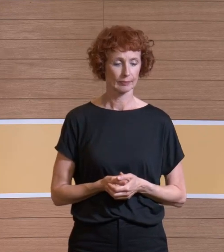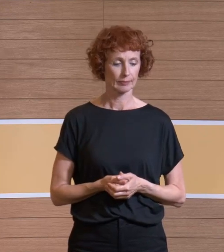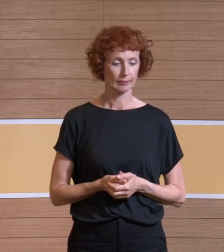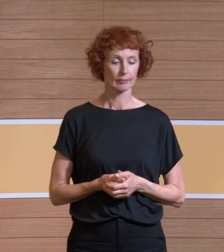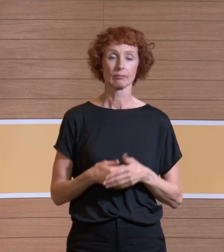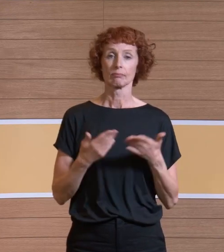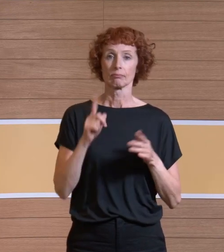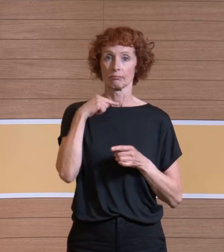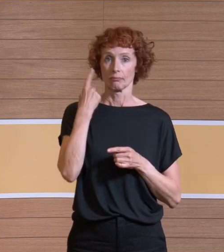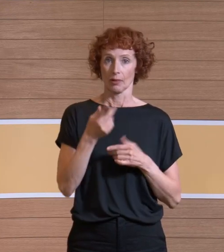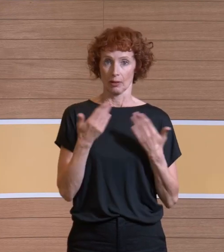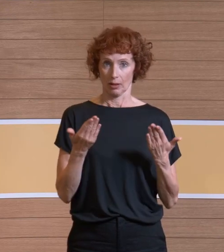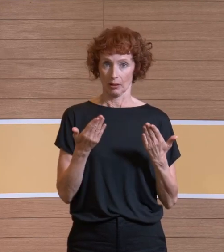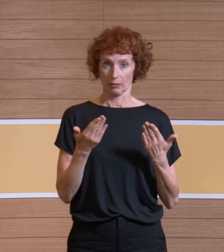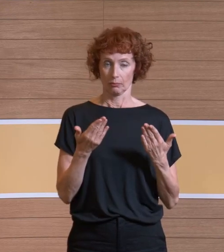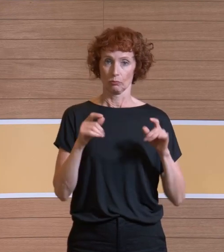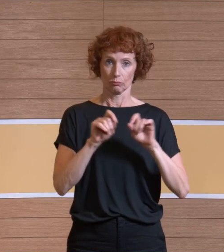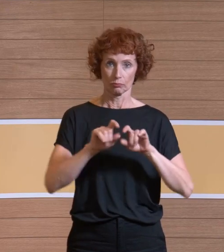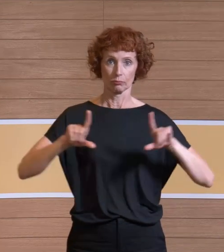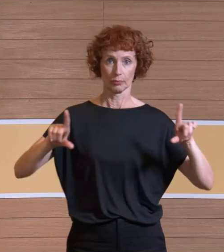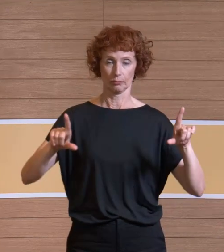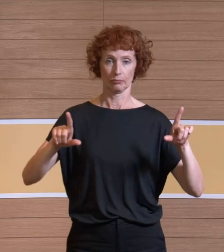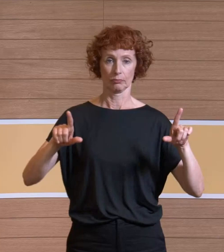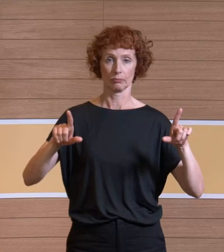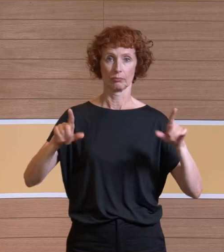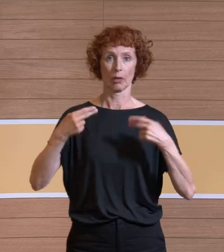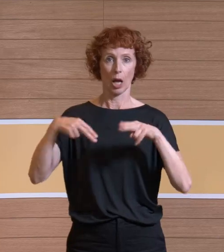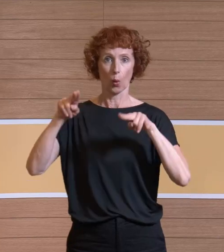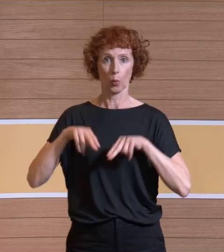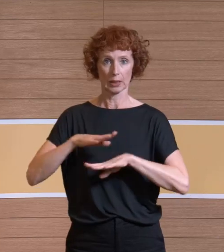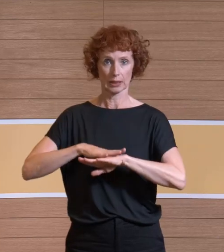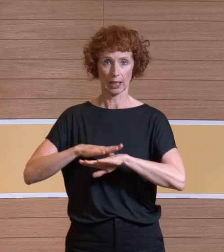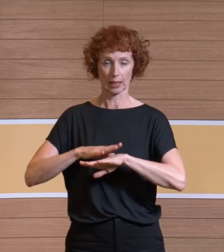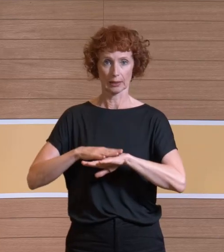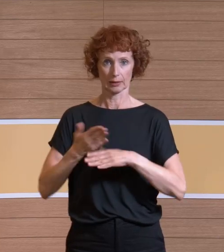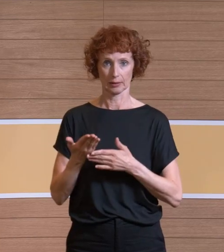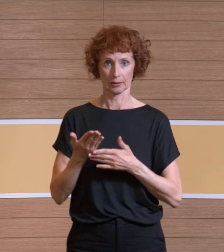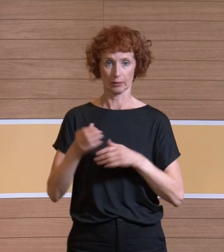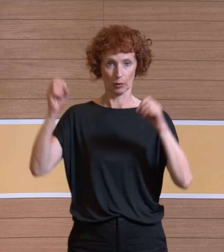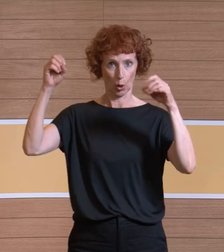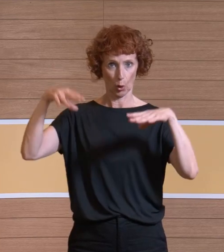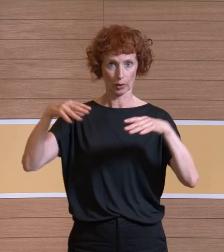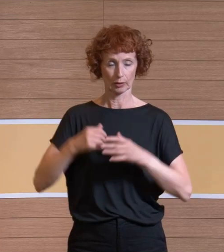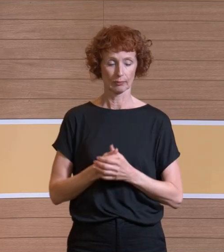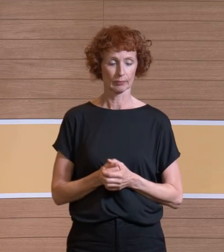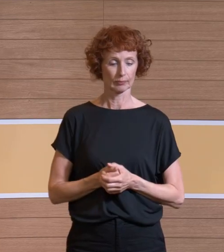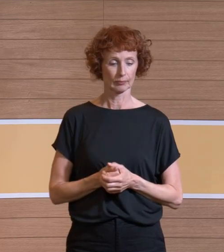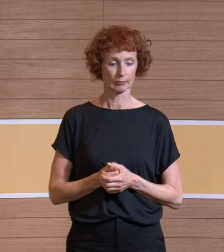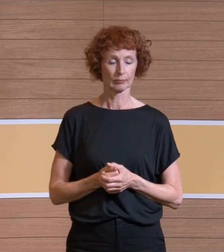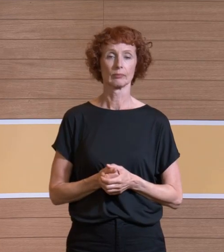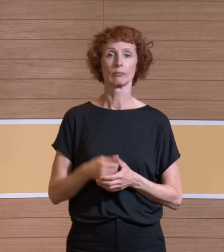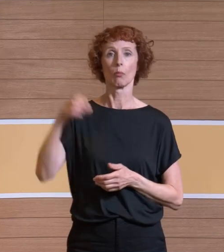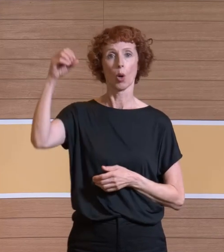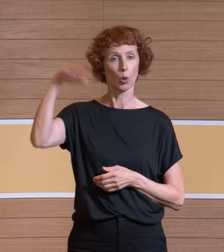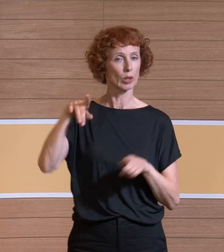Als nächstes kommt der Aufbau der Erholzeiten unter den OP-Leuchten. Die Leuchten sind